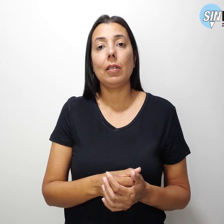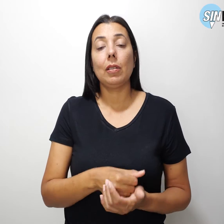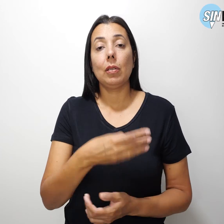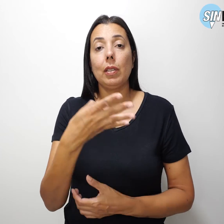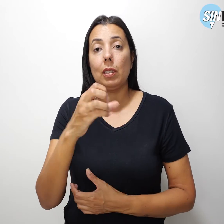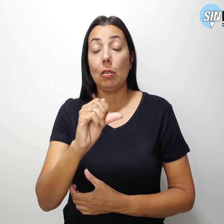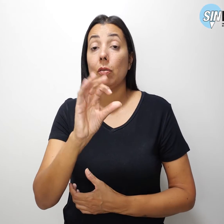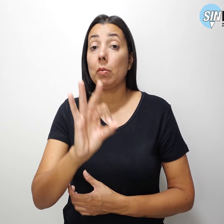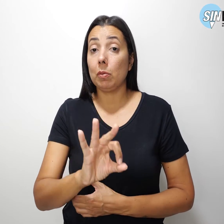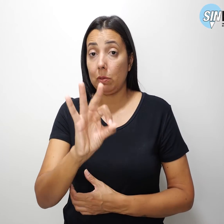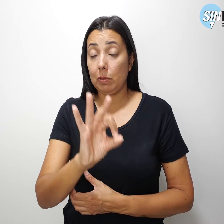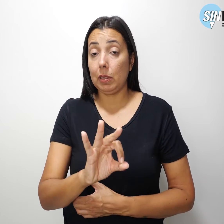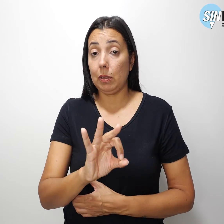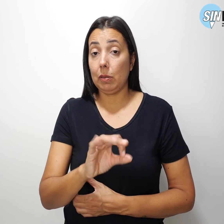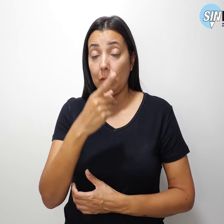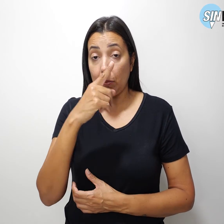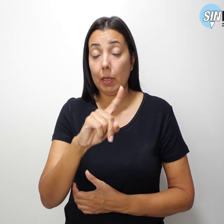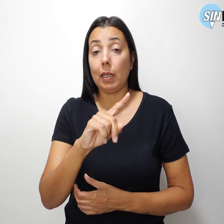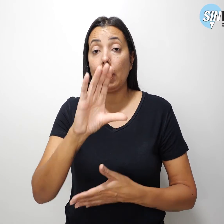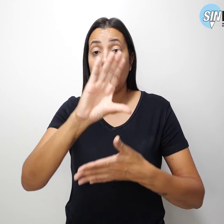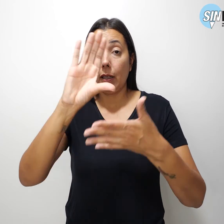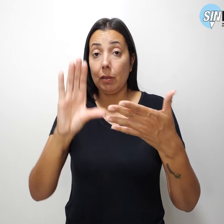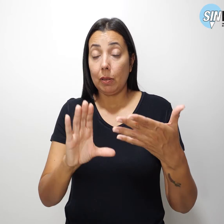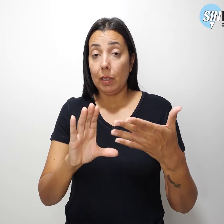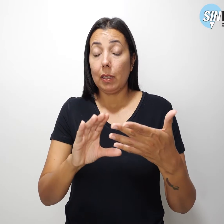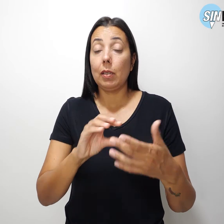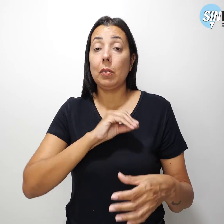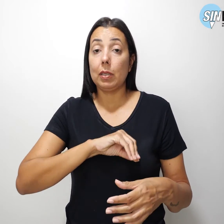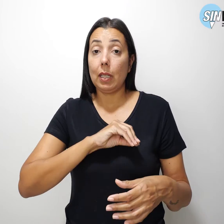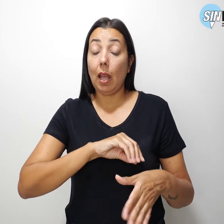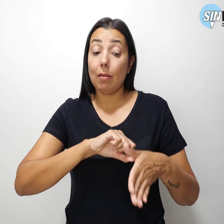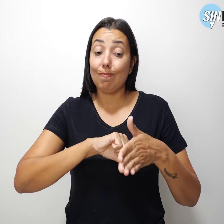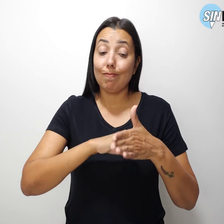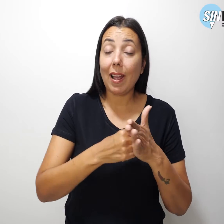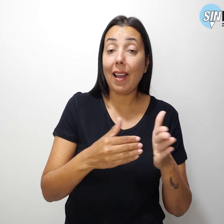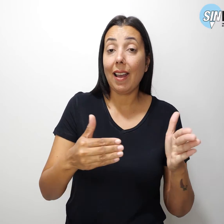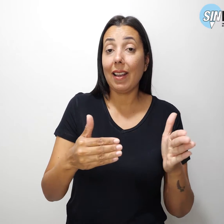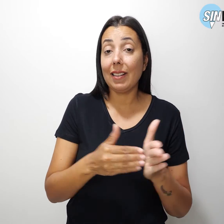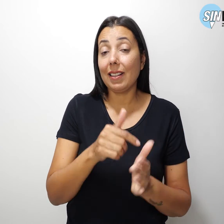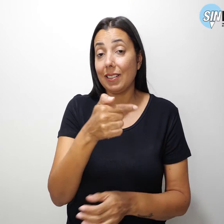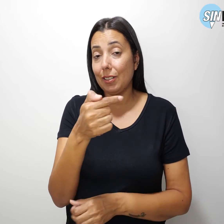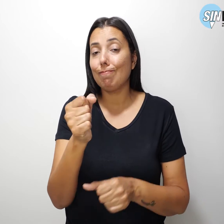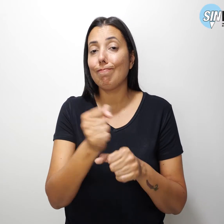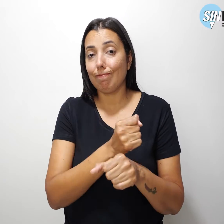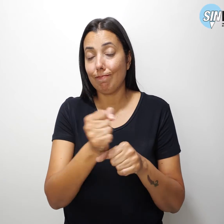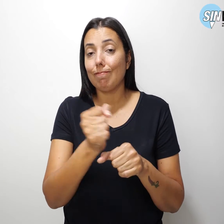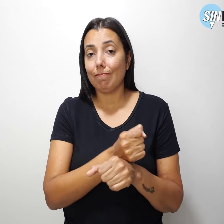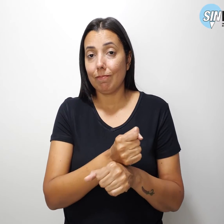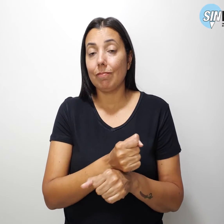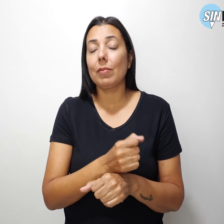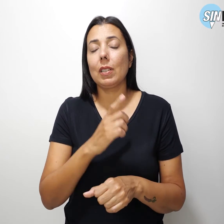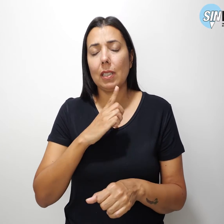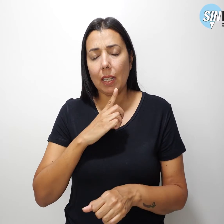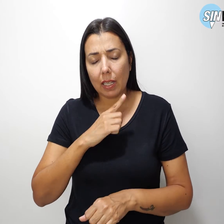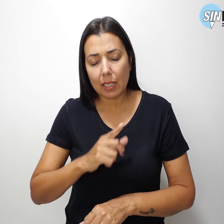49% para uma categoria que está com os salários congelados há sete anos. Tem